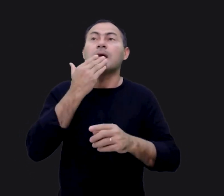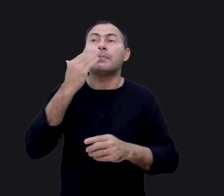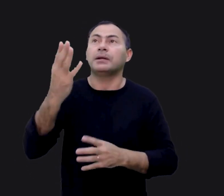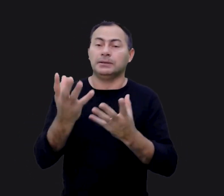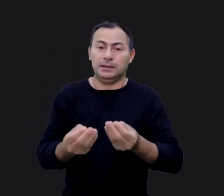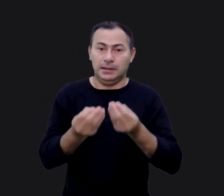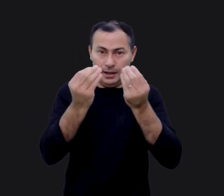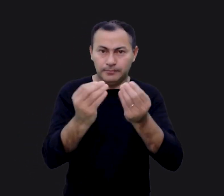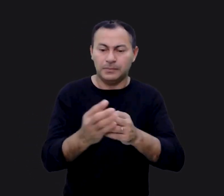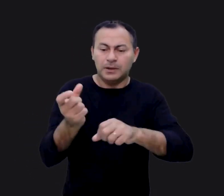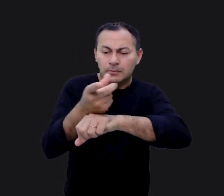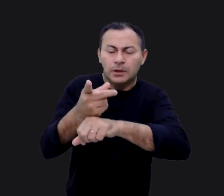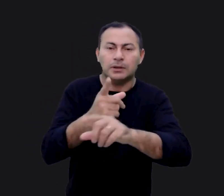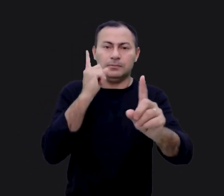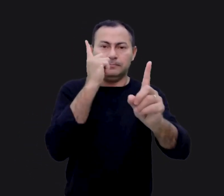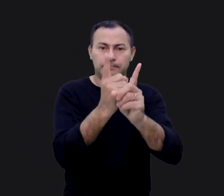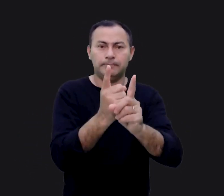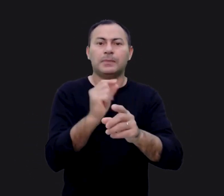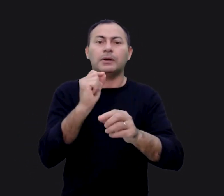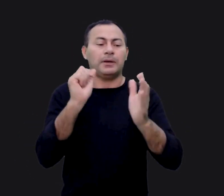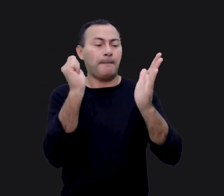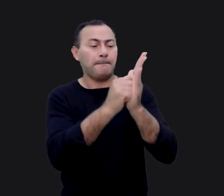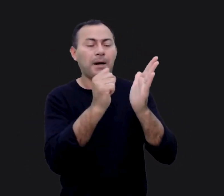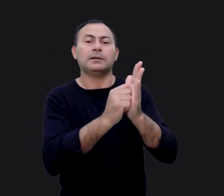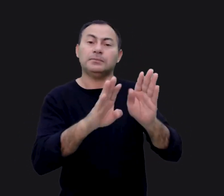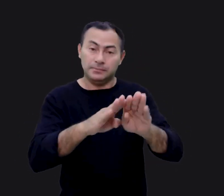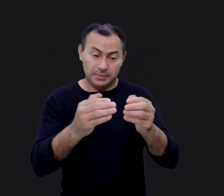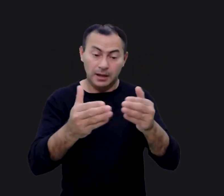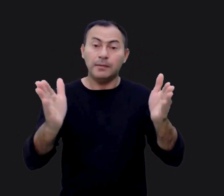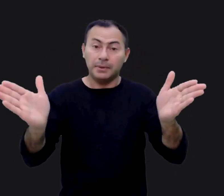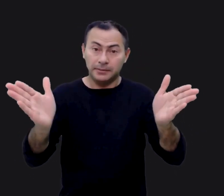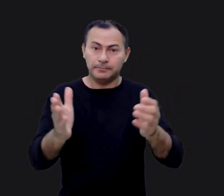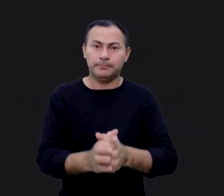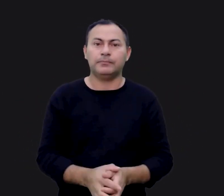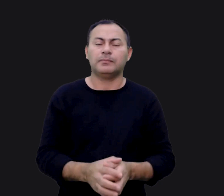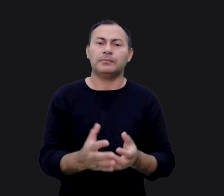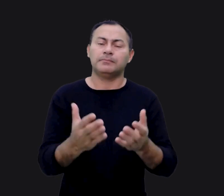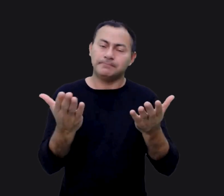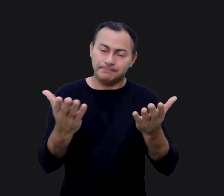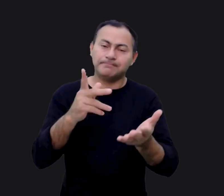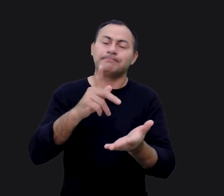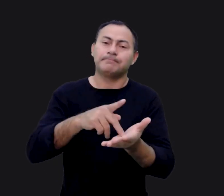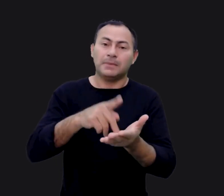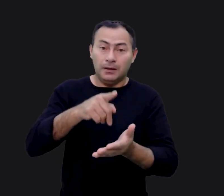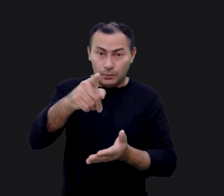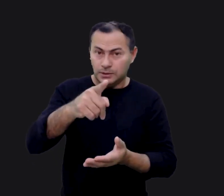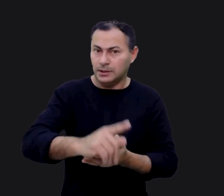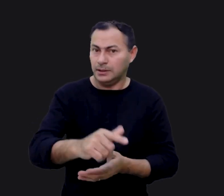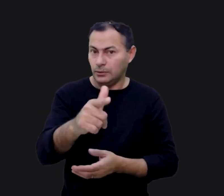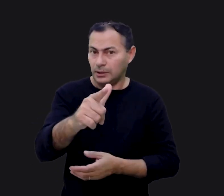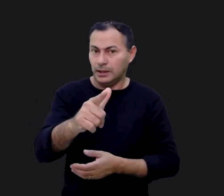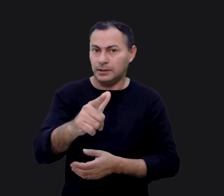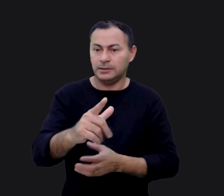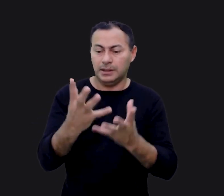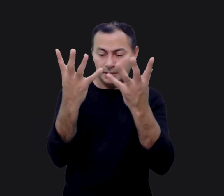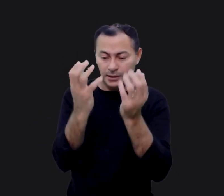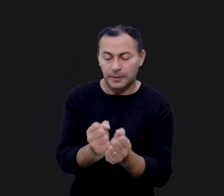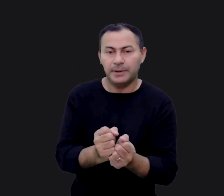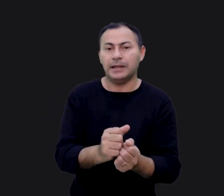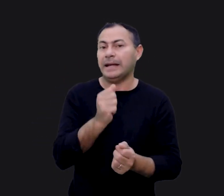porque aquele que pede recebe, o que busca encontra e o que bate se abre. Querido ouvinte, se você não tem recebido e